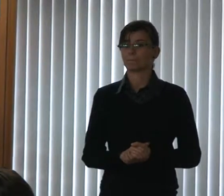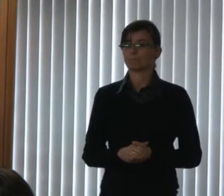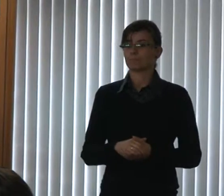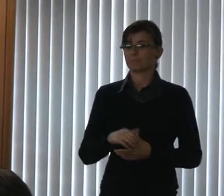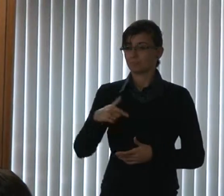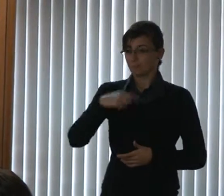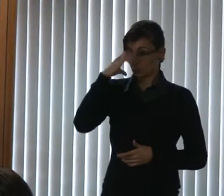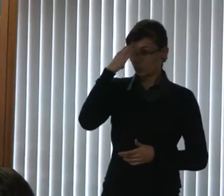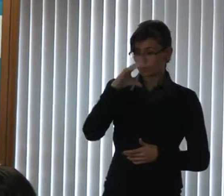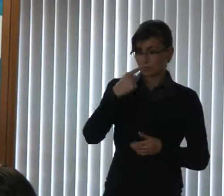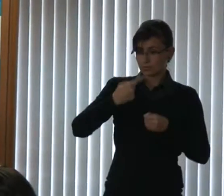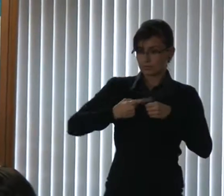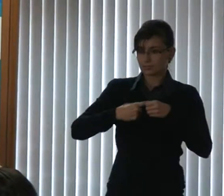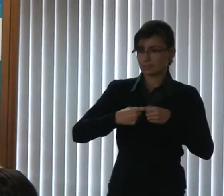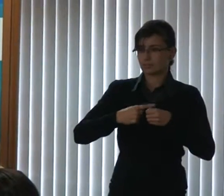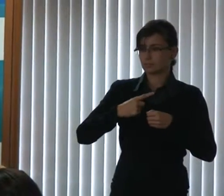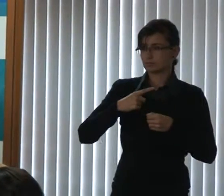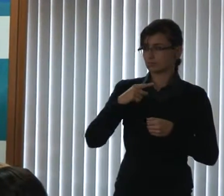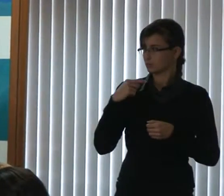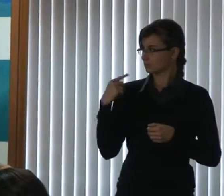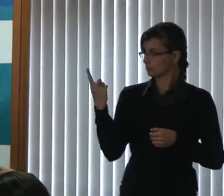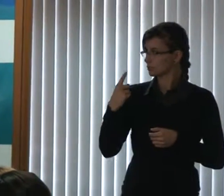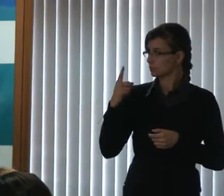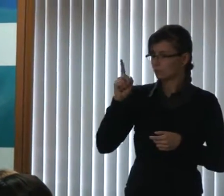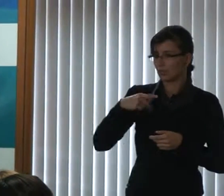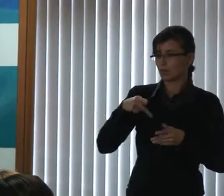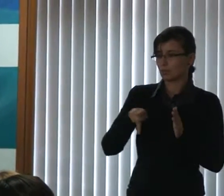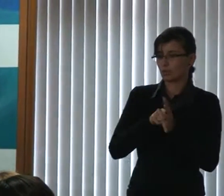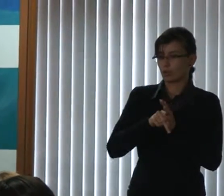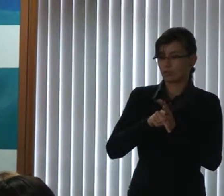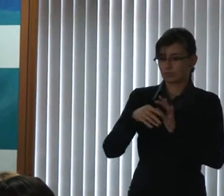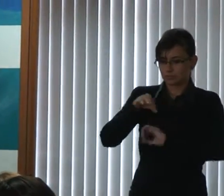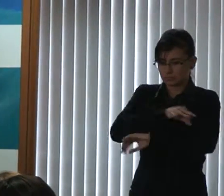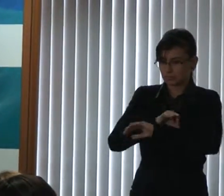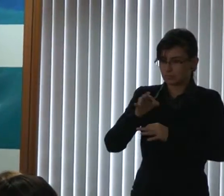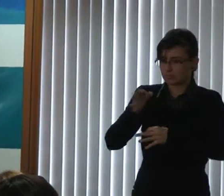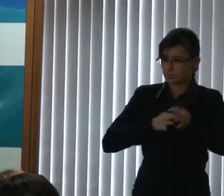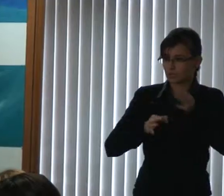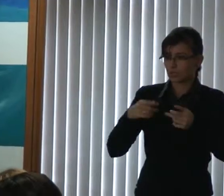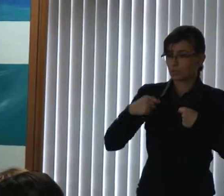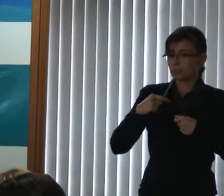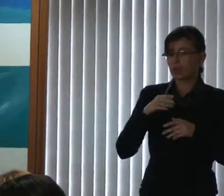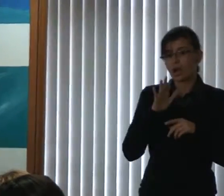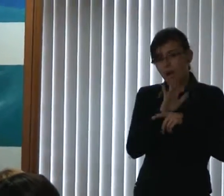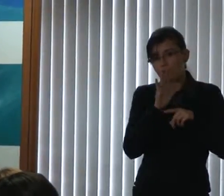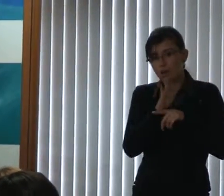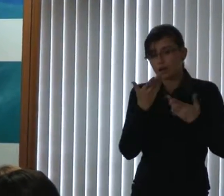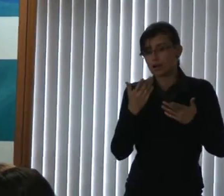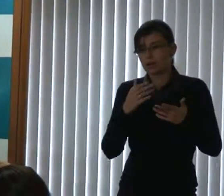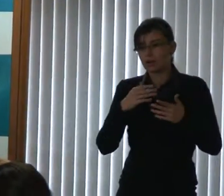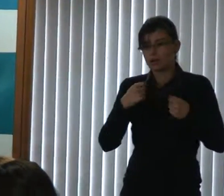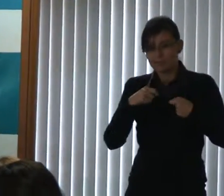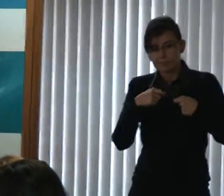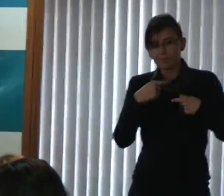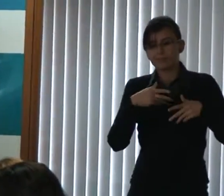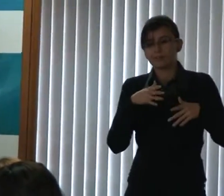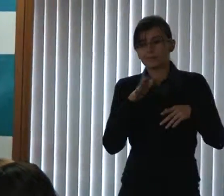vocês que são da área arquitetônica, nos ajude a convencer o nosso prefeito a instalar nessa cidade,